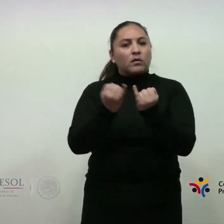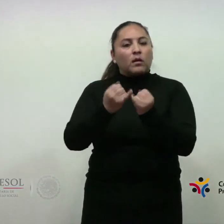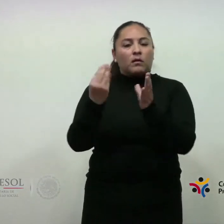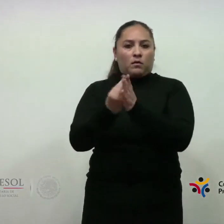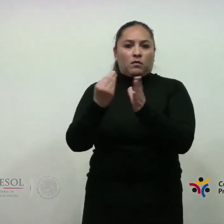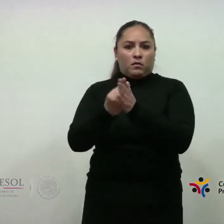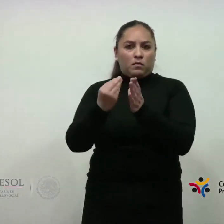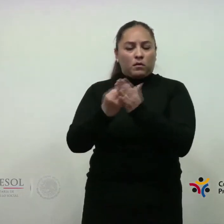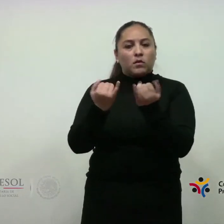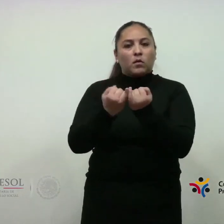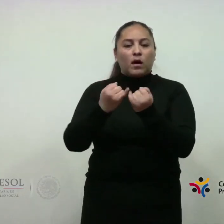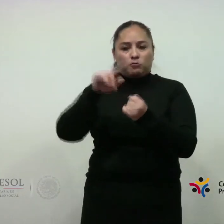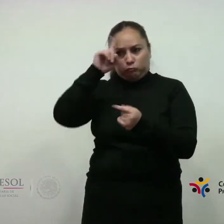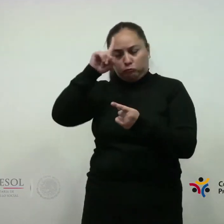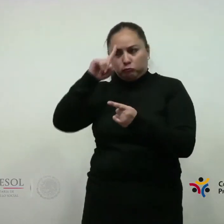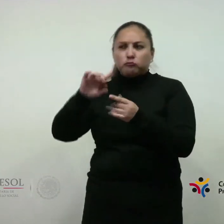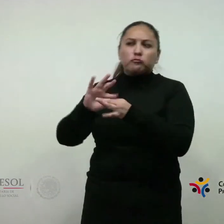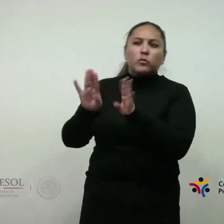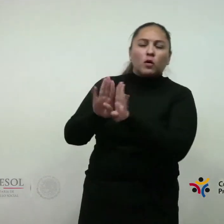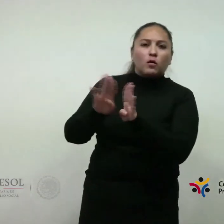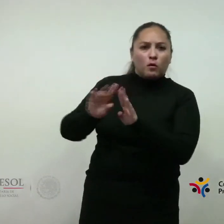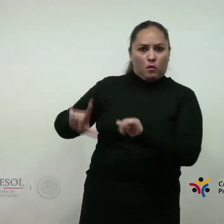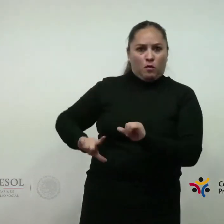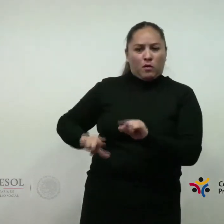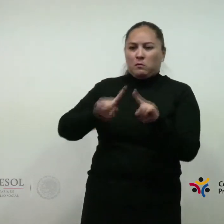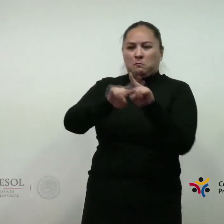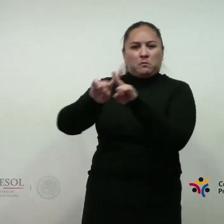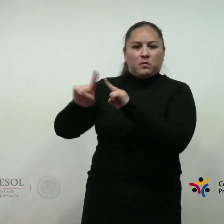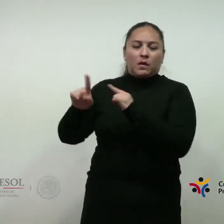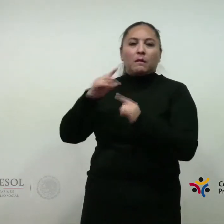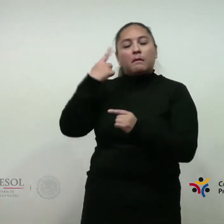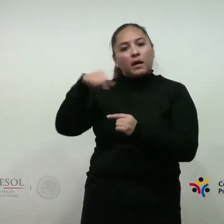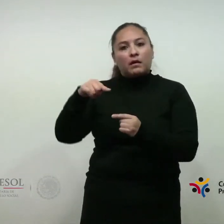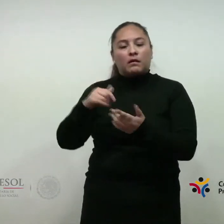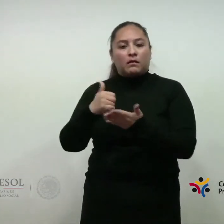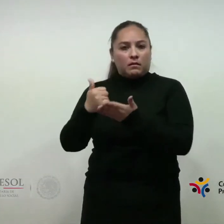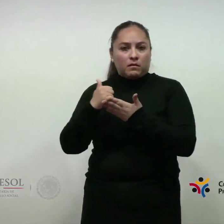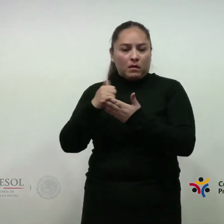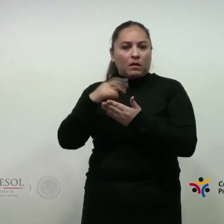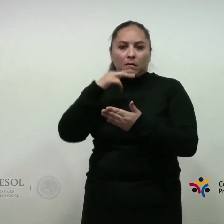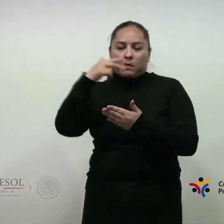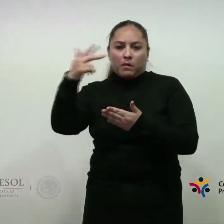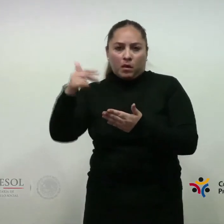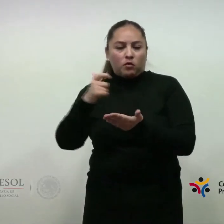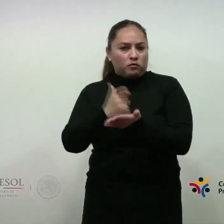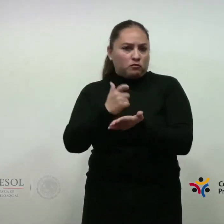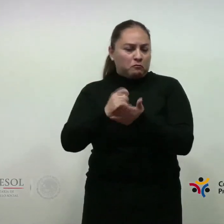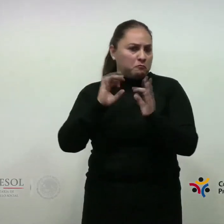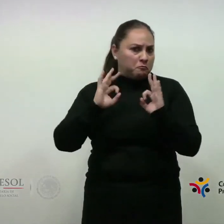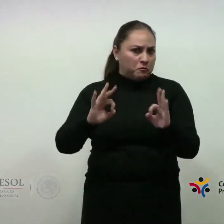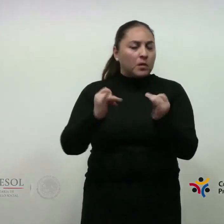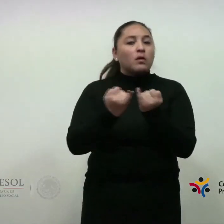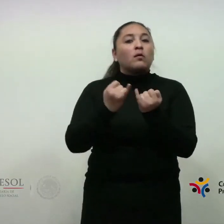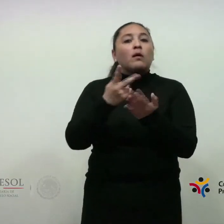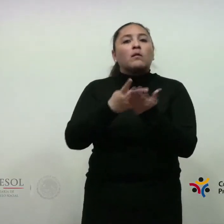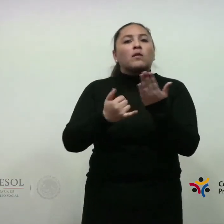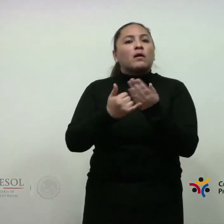capacitación y exisoría a autoridades locales que permitan mejorar el destino de los recursos. B. El programa entra en situaciones de